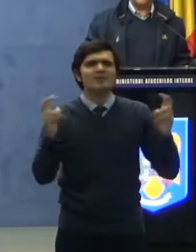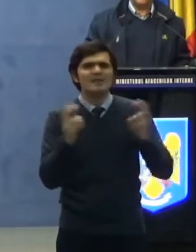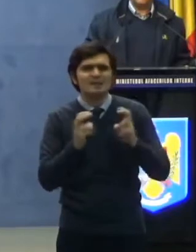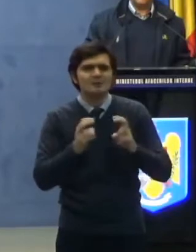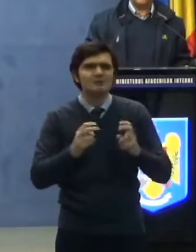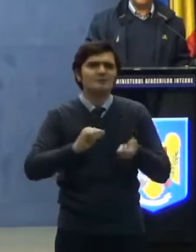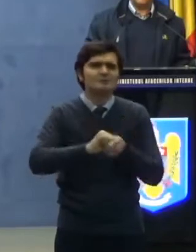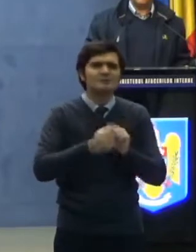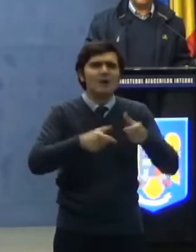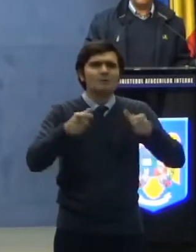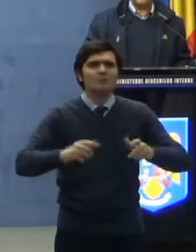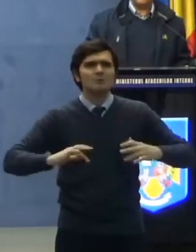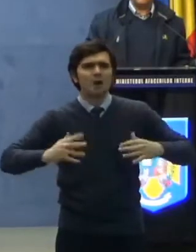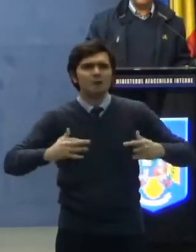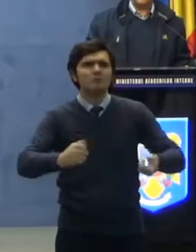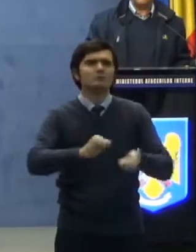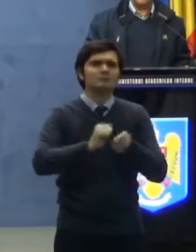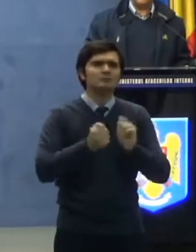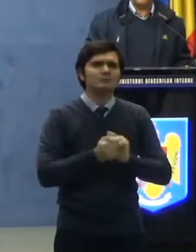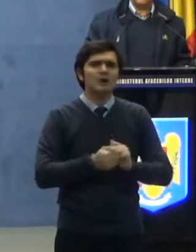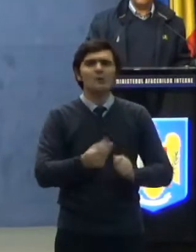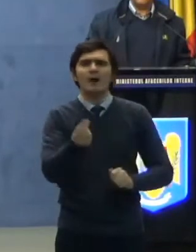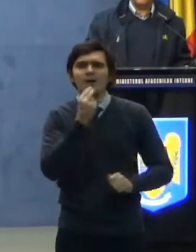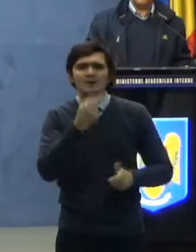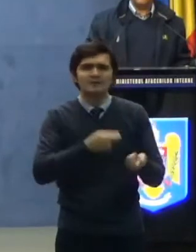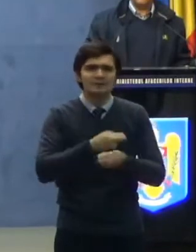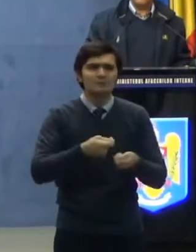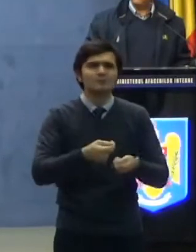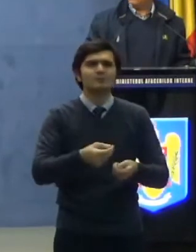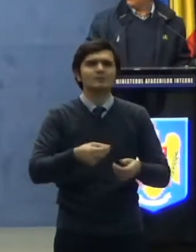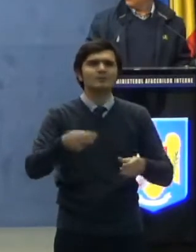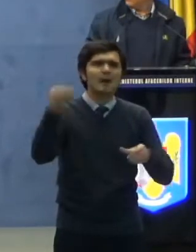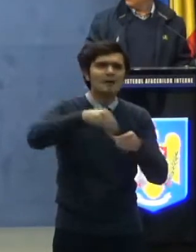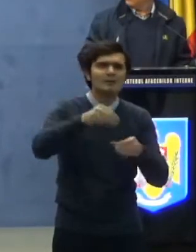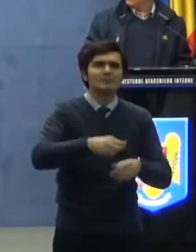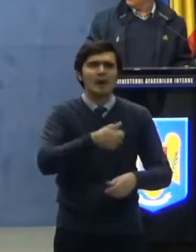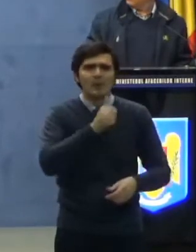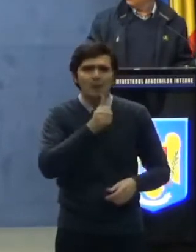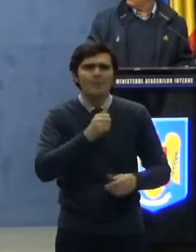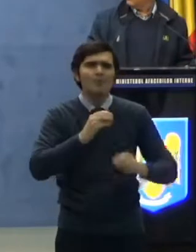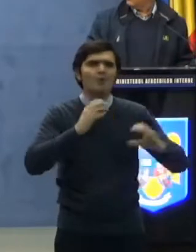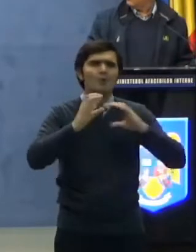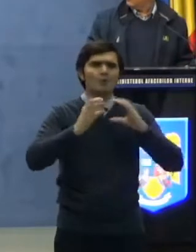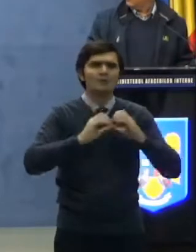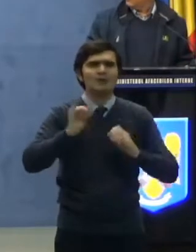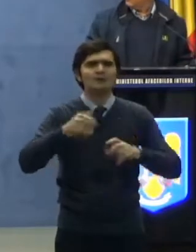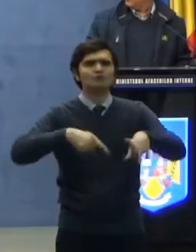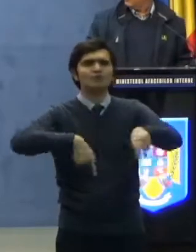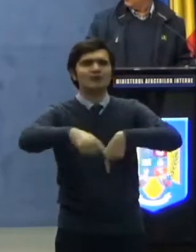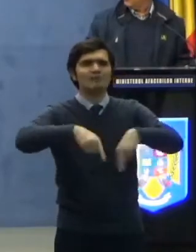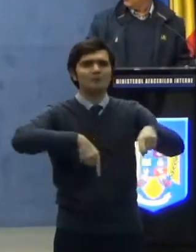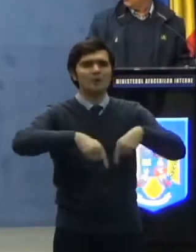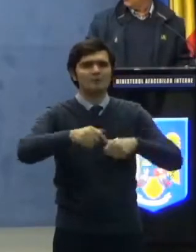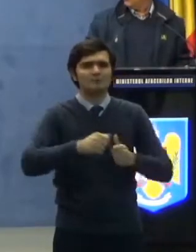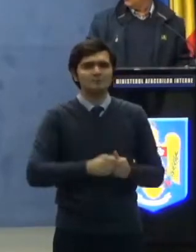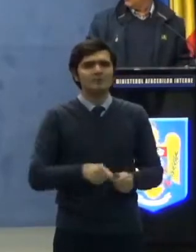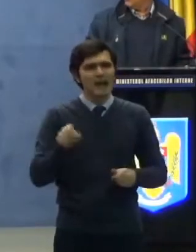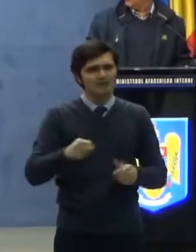domeniul agriculturii, alimentației publice, alimentării cu apă, comunicațiilor și transporturilor.